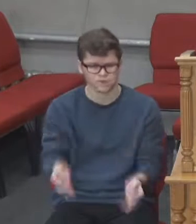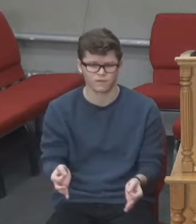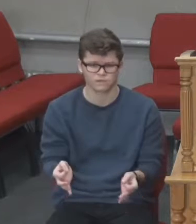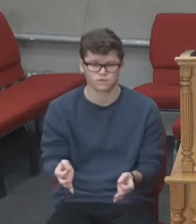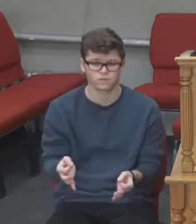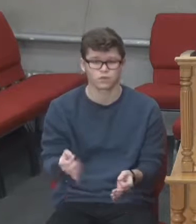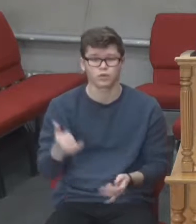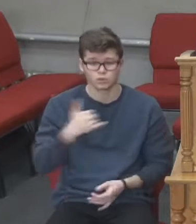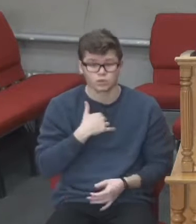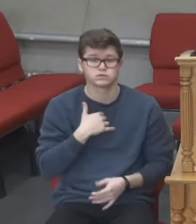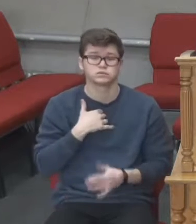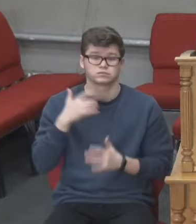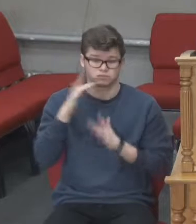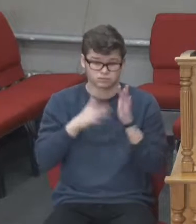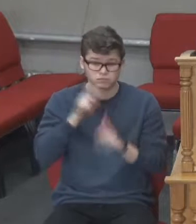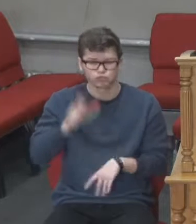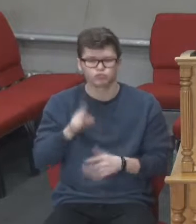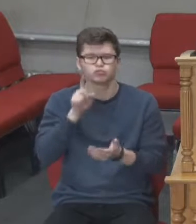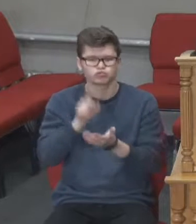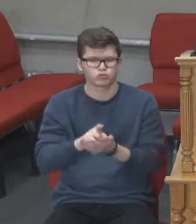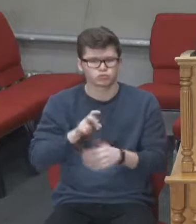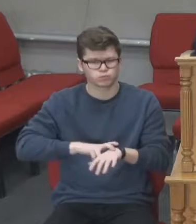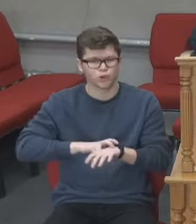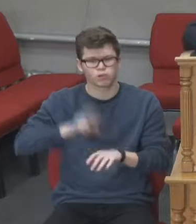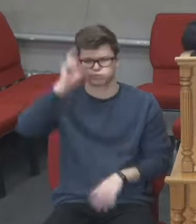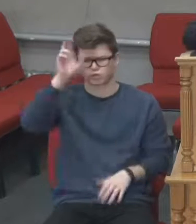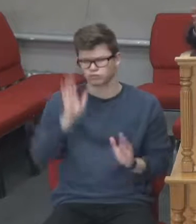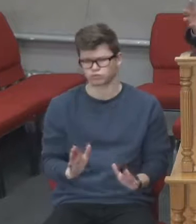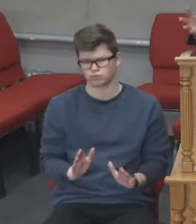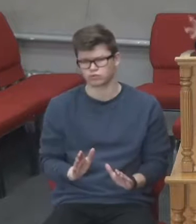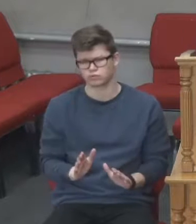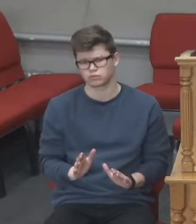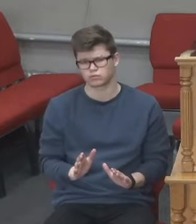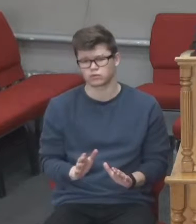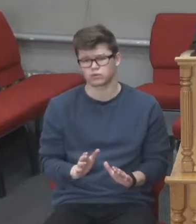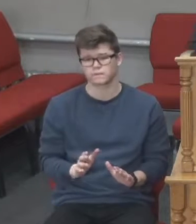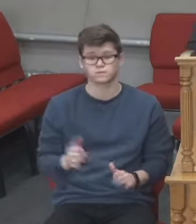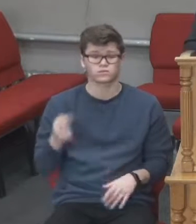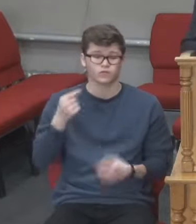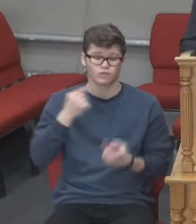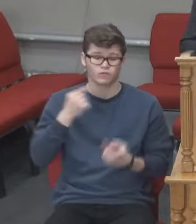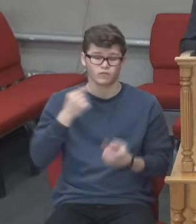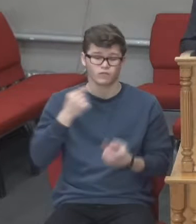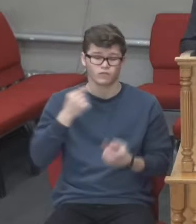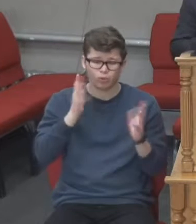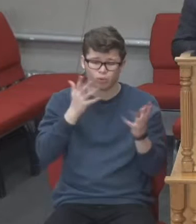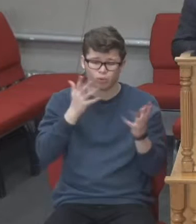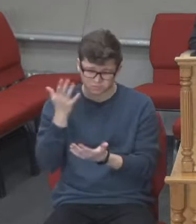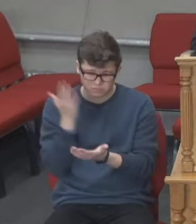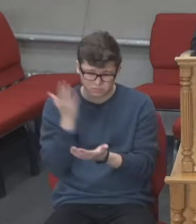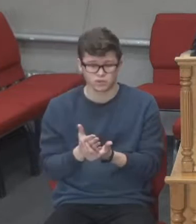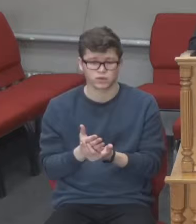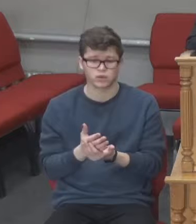повинен мати цей страх. Бога треба боятися. Але ті обставини, які навколо нас, вони не